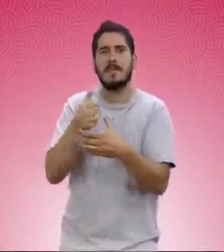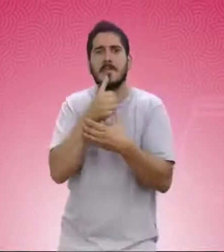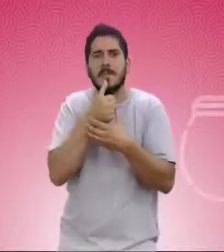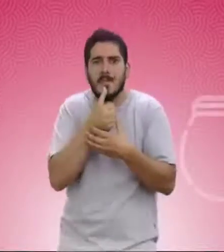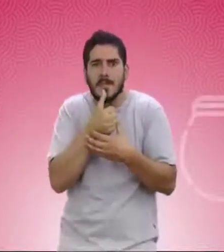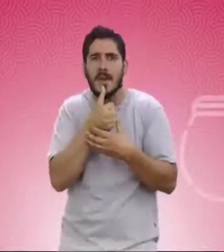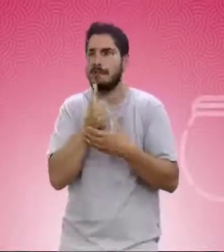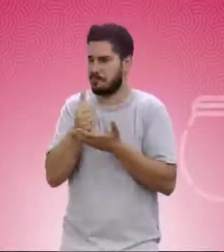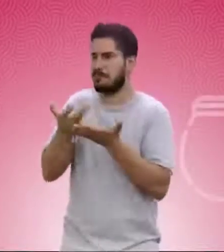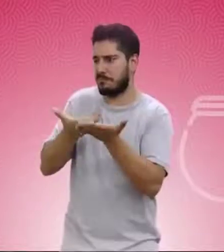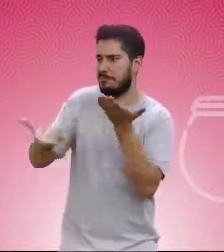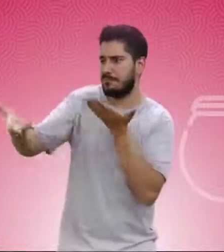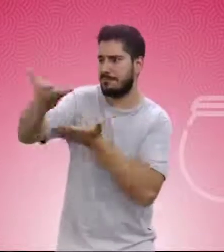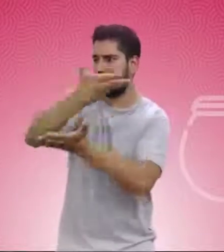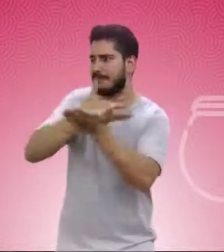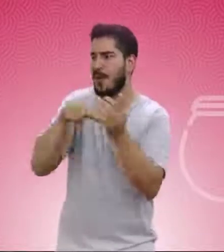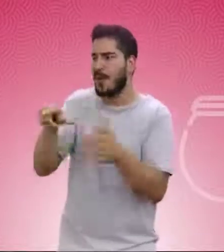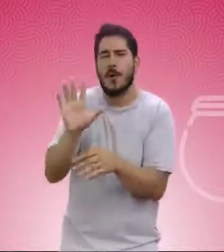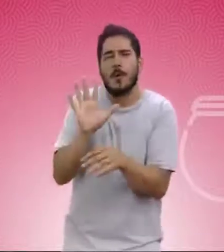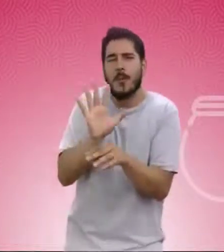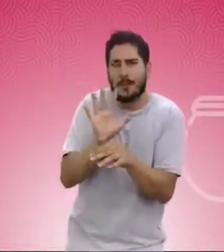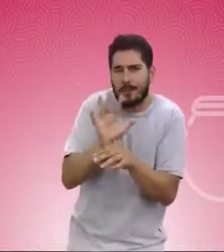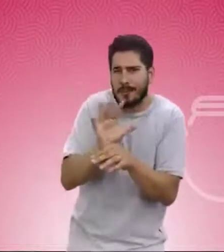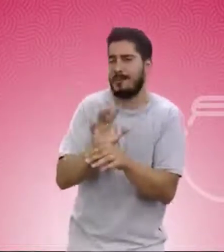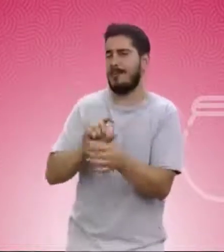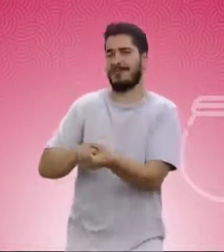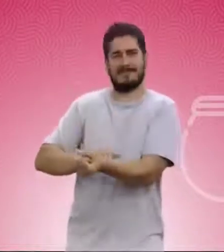Y vas a compartir. Eso tiene un significado muy profundo.